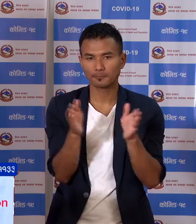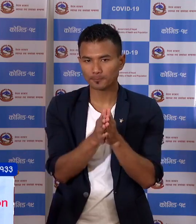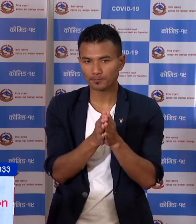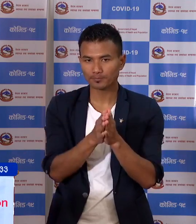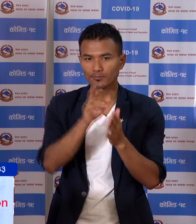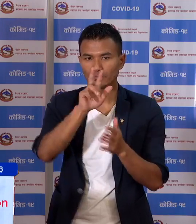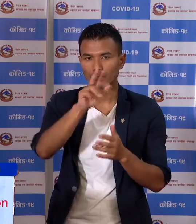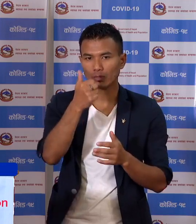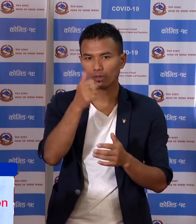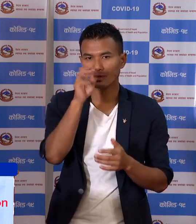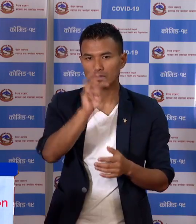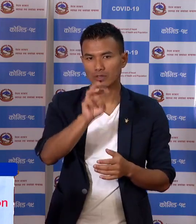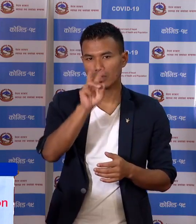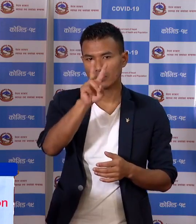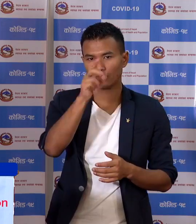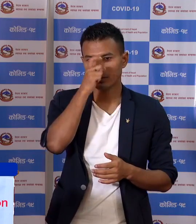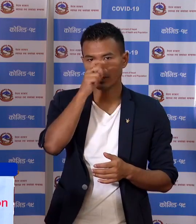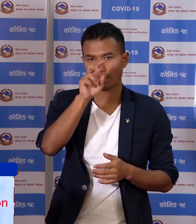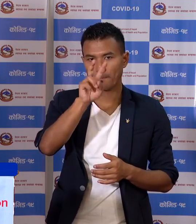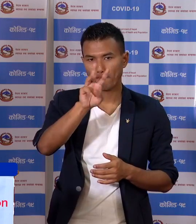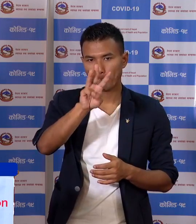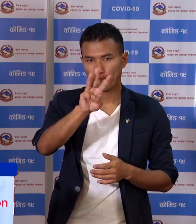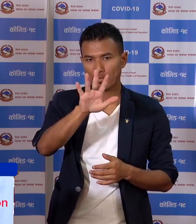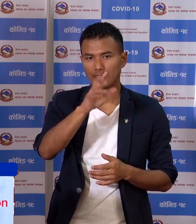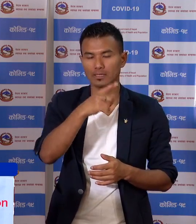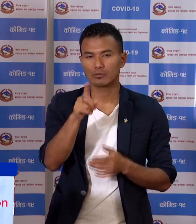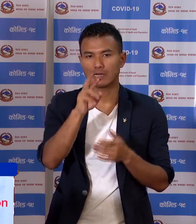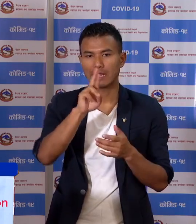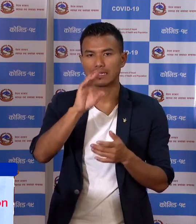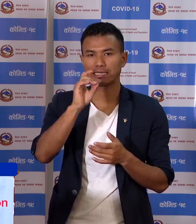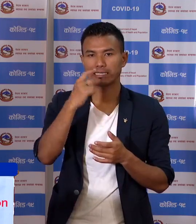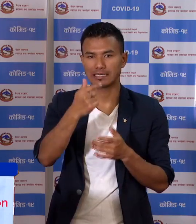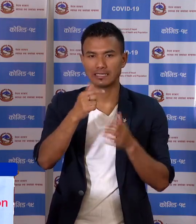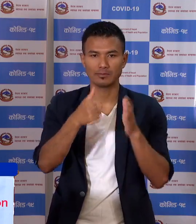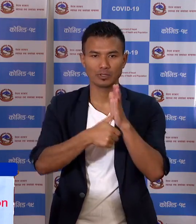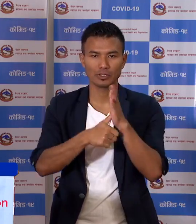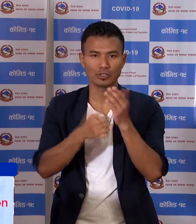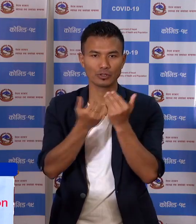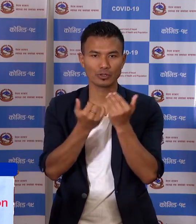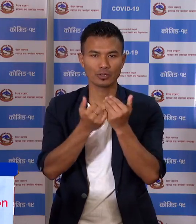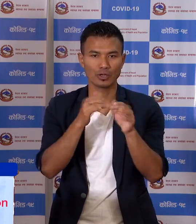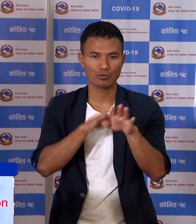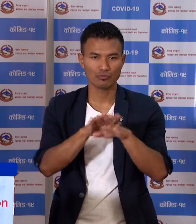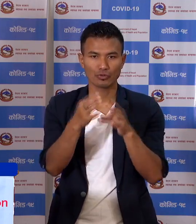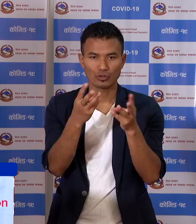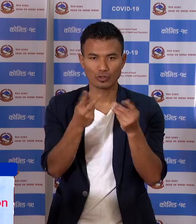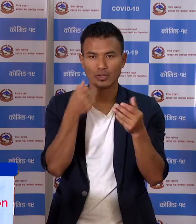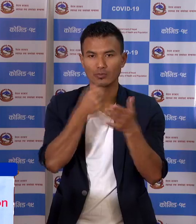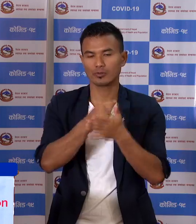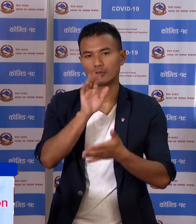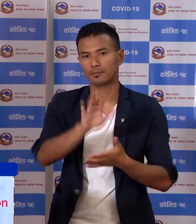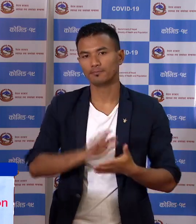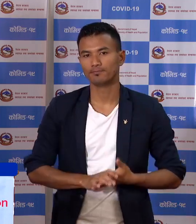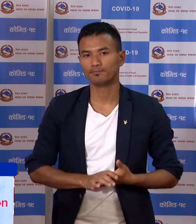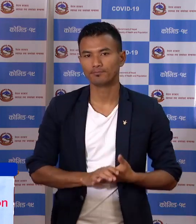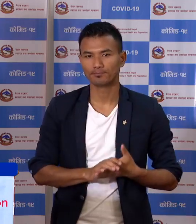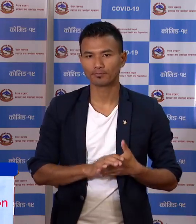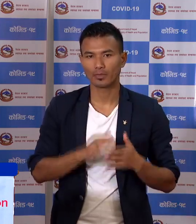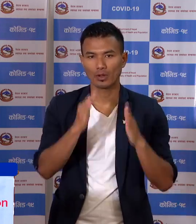62235 वटा आडिटी बिरीवाट गरियेका परेक्षेन अरुको संख्या पूगेको शाओ,